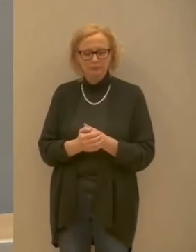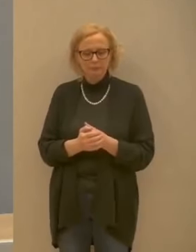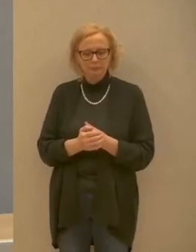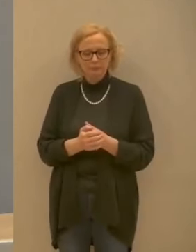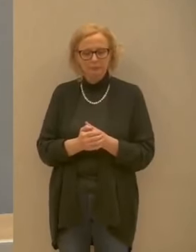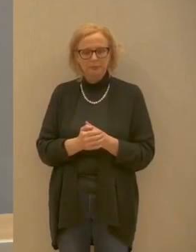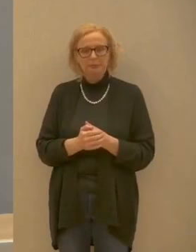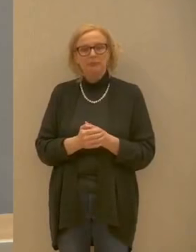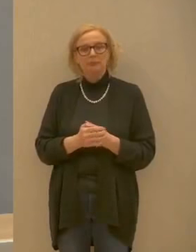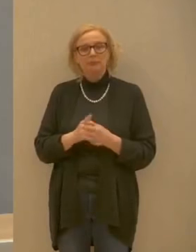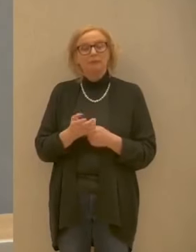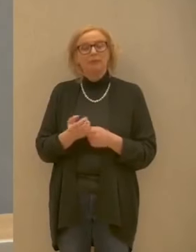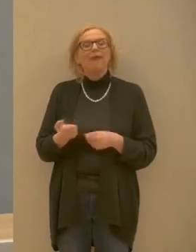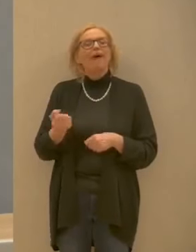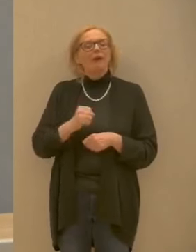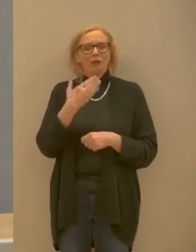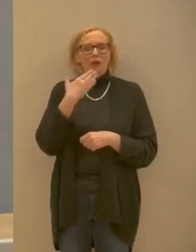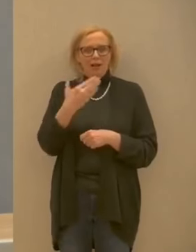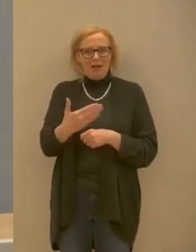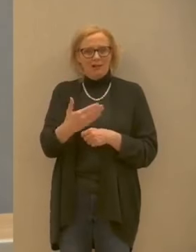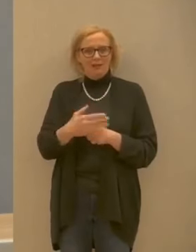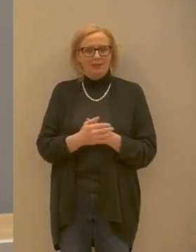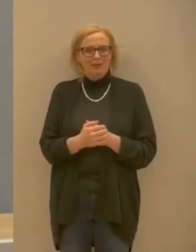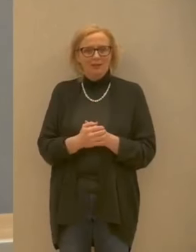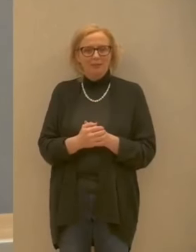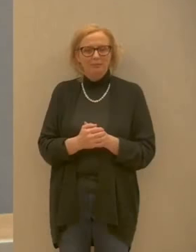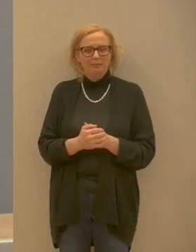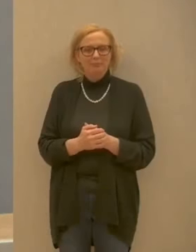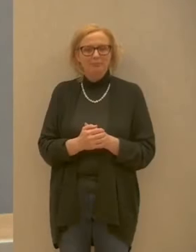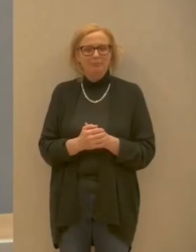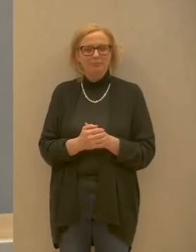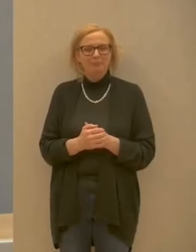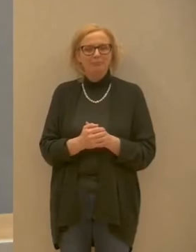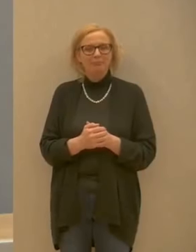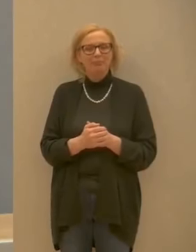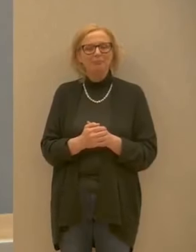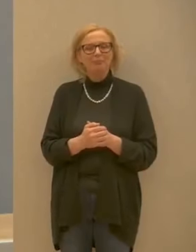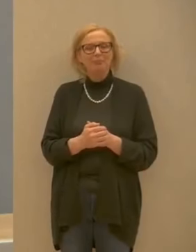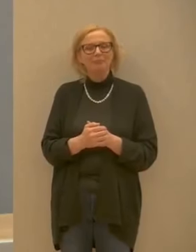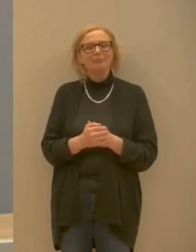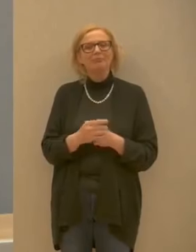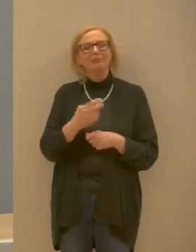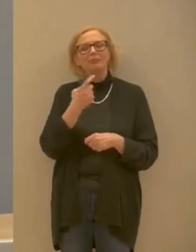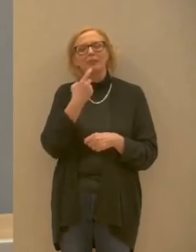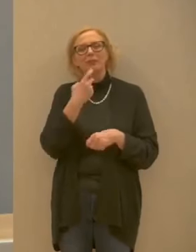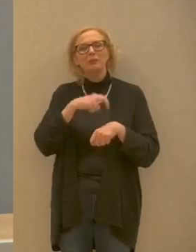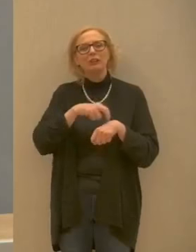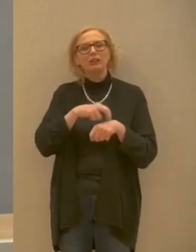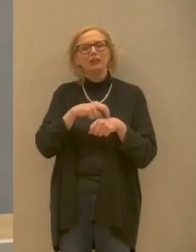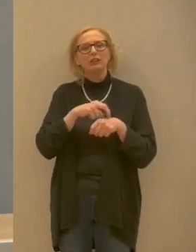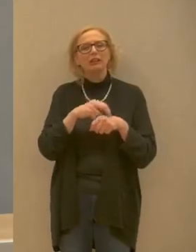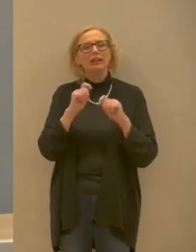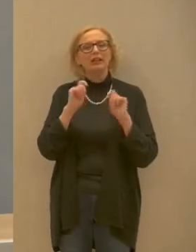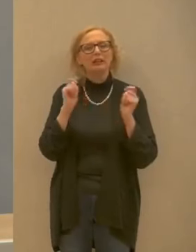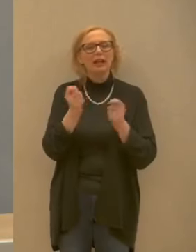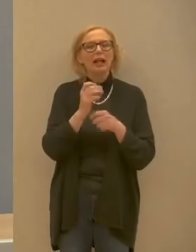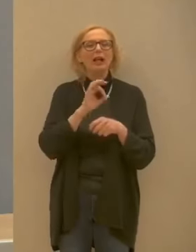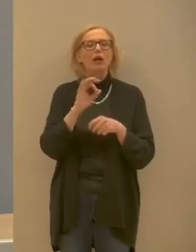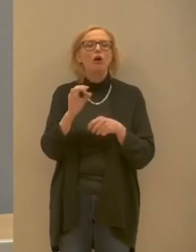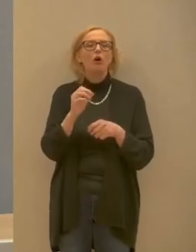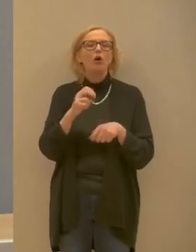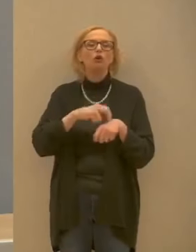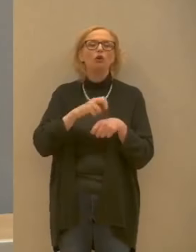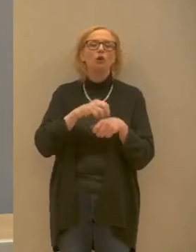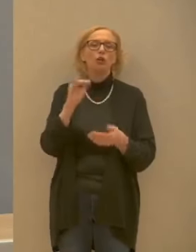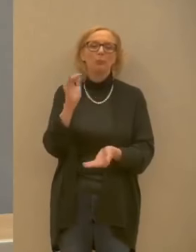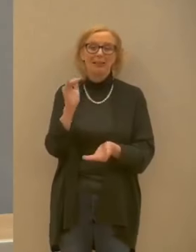altro ringraziamento che mi sento di dare è anche verso i medici di medicina generale i pediatri di libera scelta i